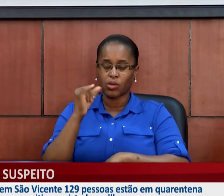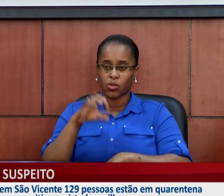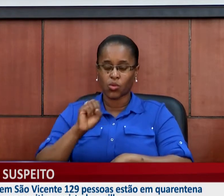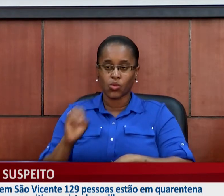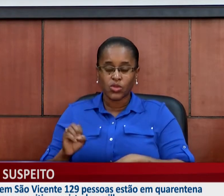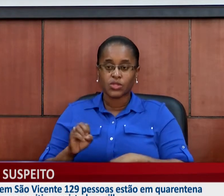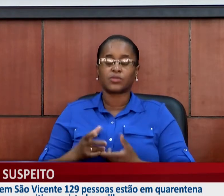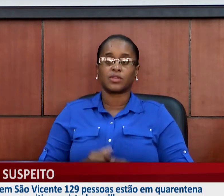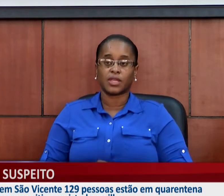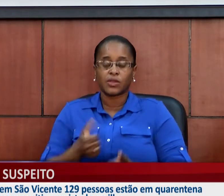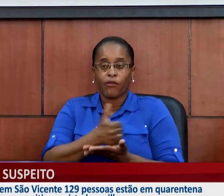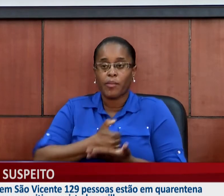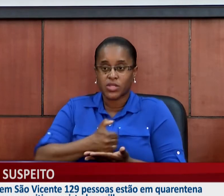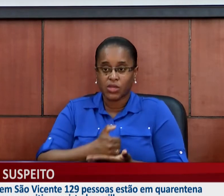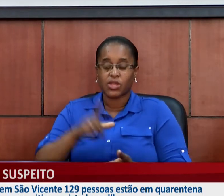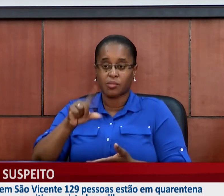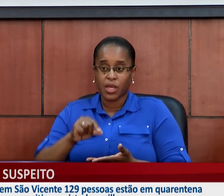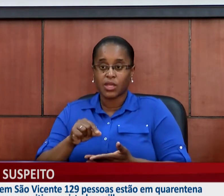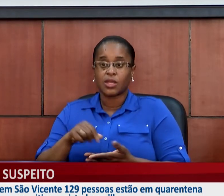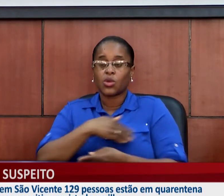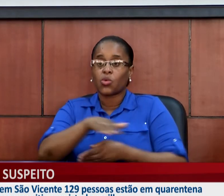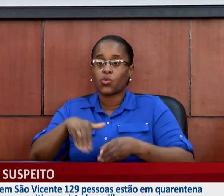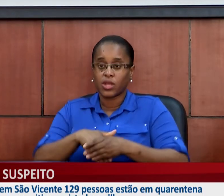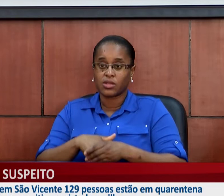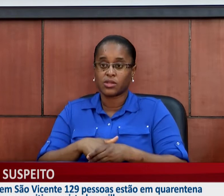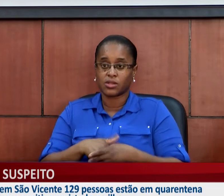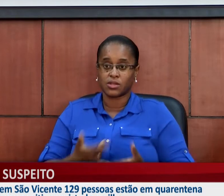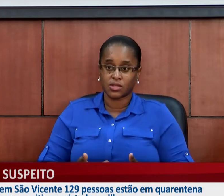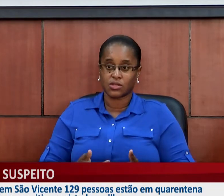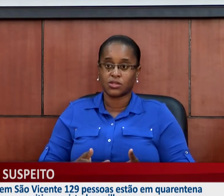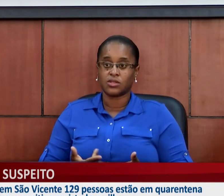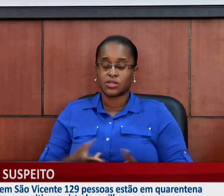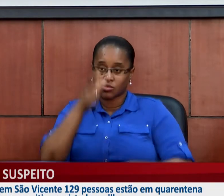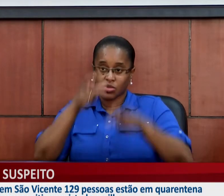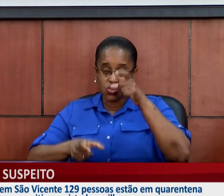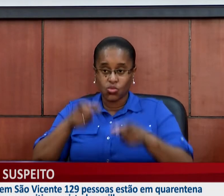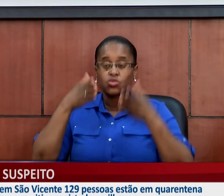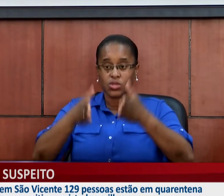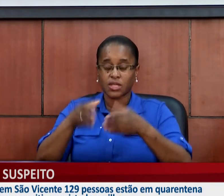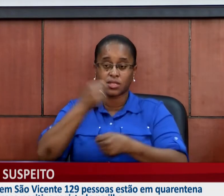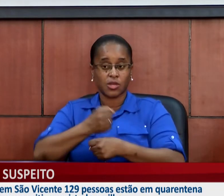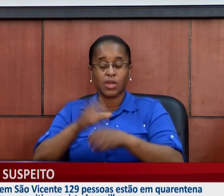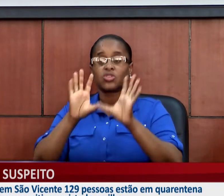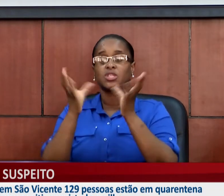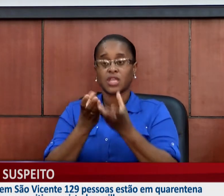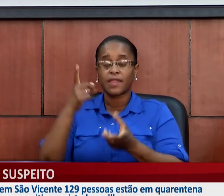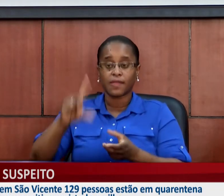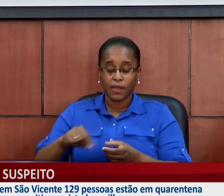incluindo, portanto, os agentes ajudantes de serviços gerais que têm um papel muito importante